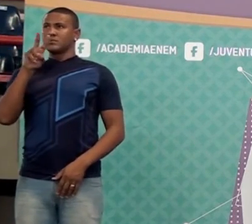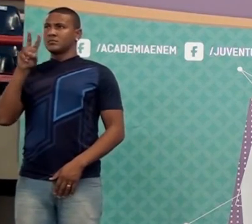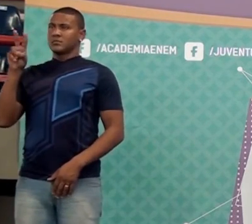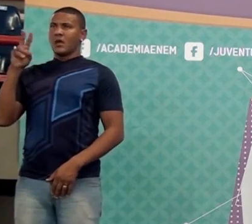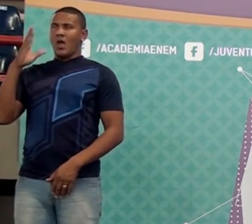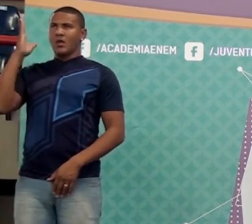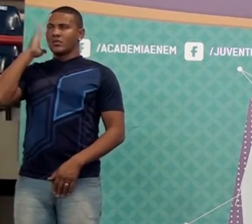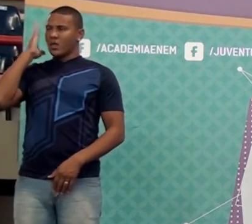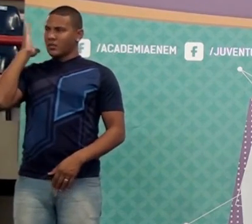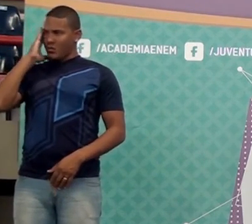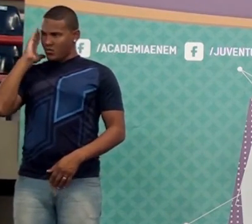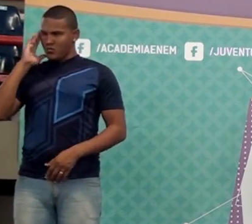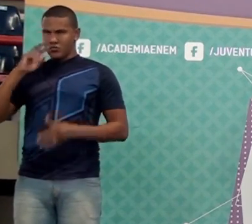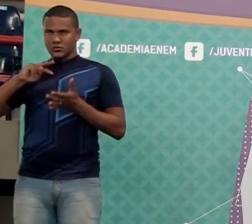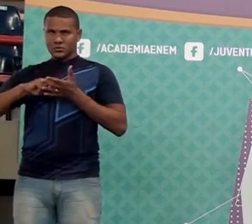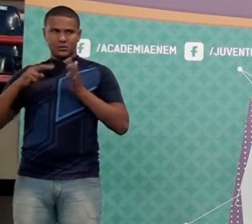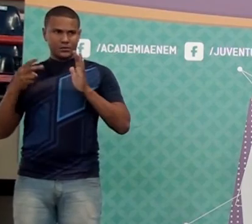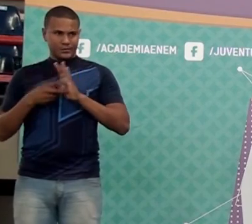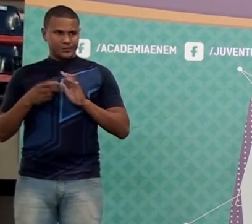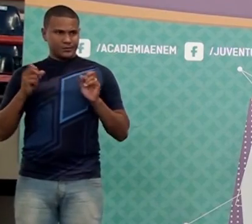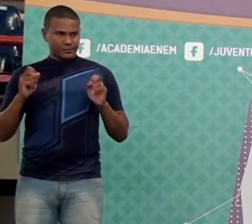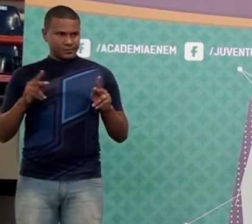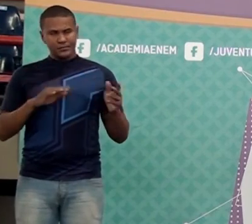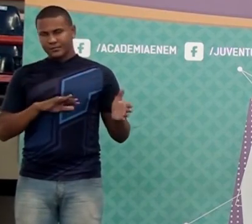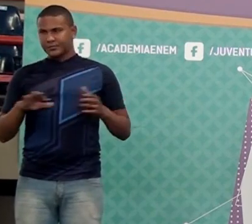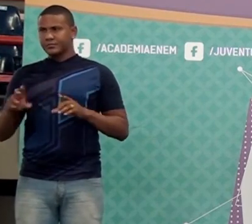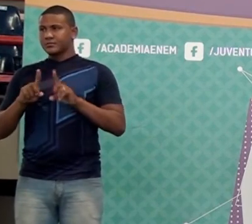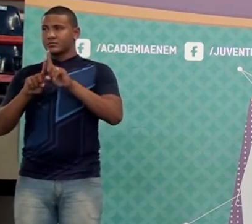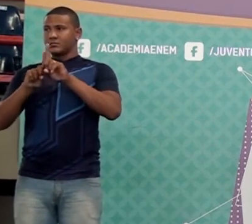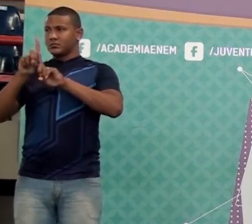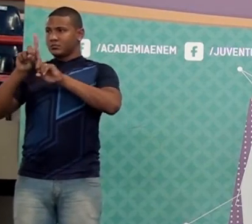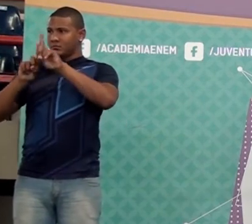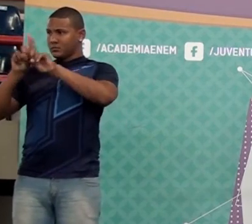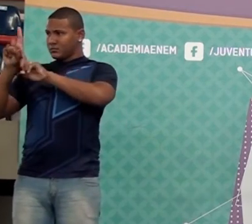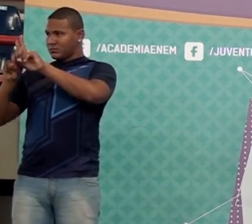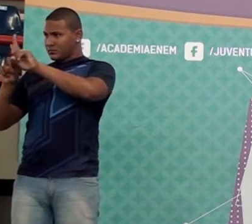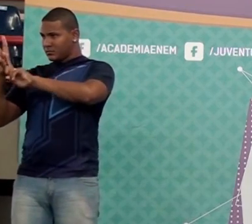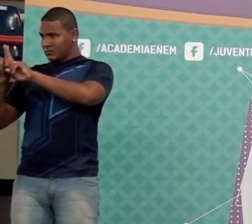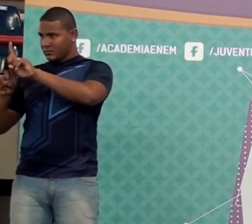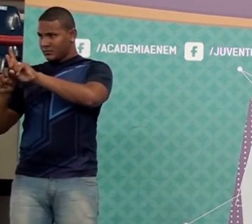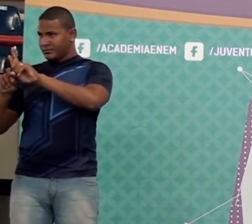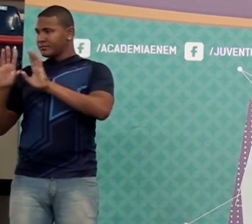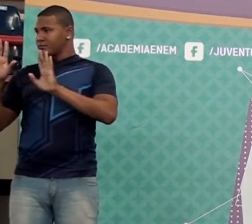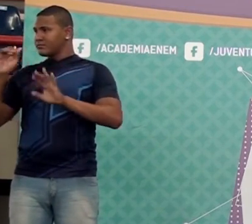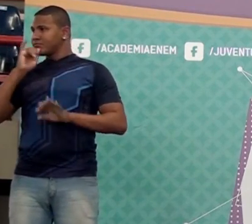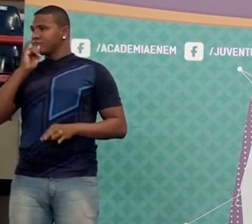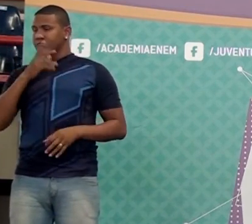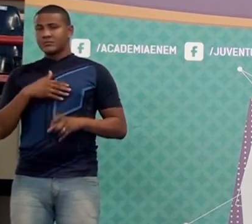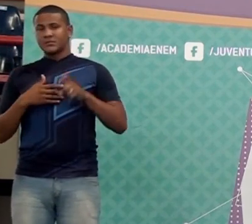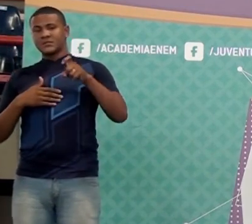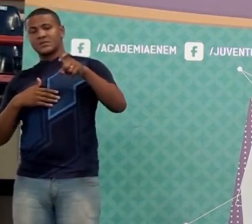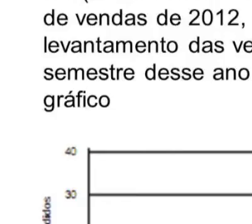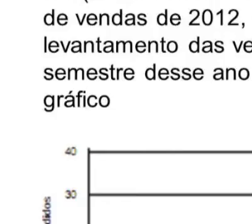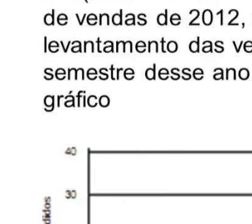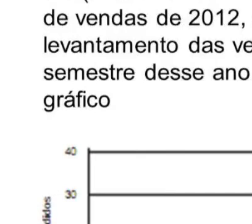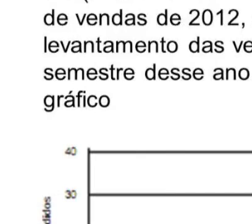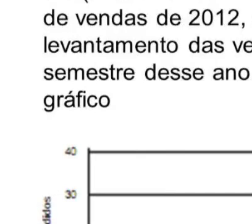ler o enunciado. No gráfico, se você prestar atenção, no eixo X você tem o quê, pessoal aí? Olha na sua apostila.